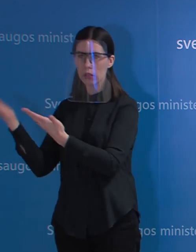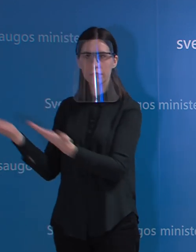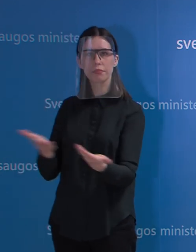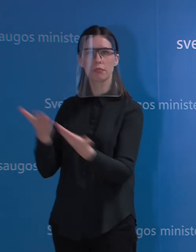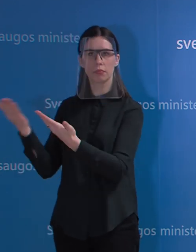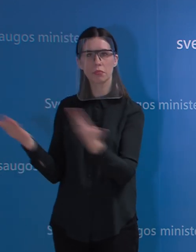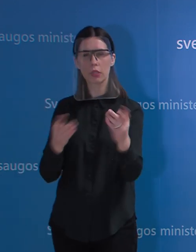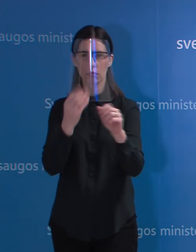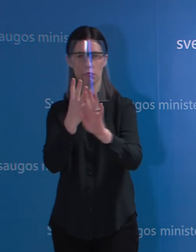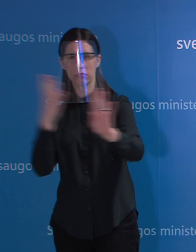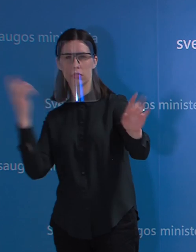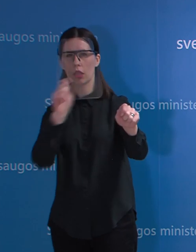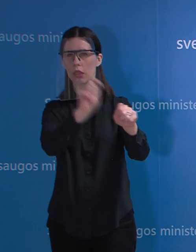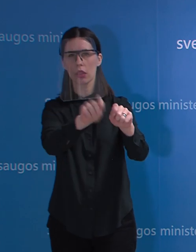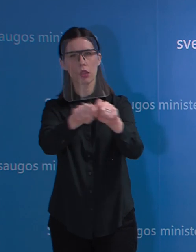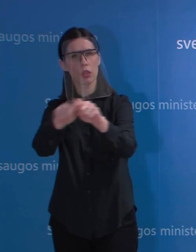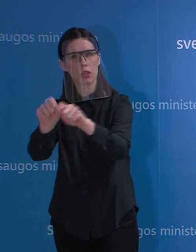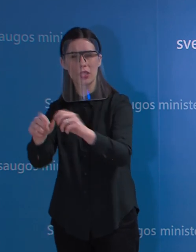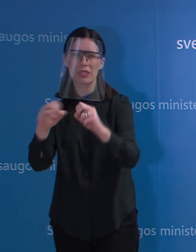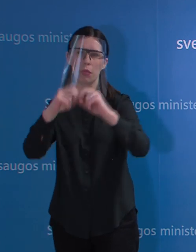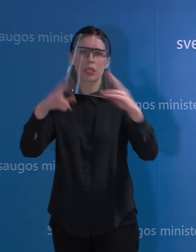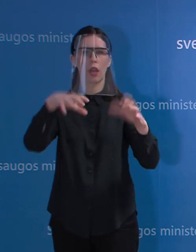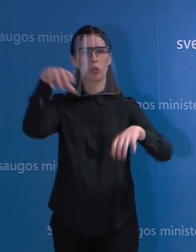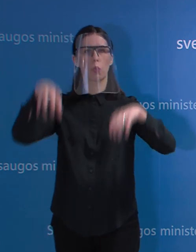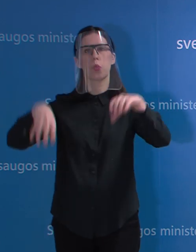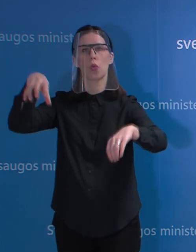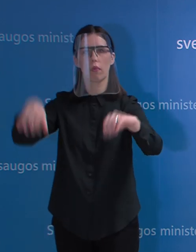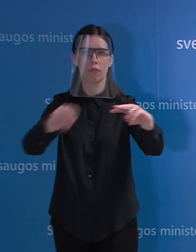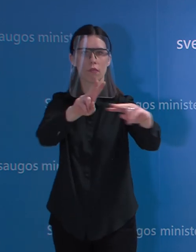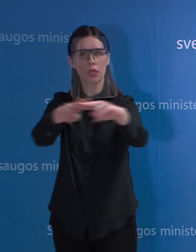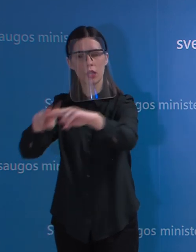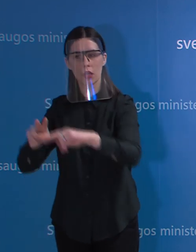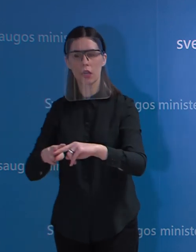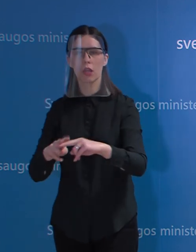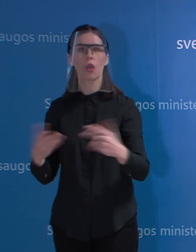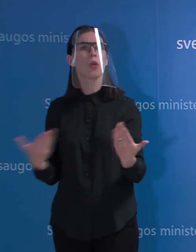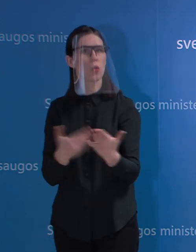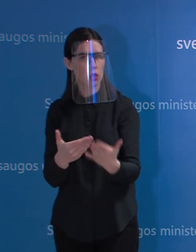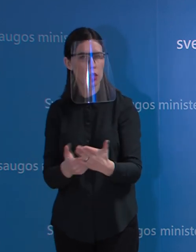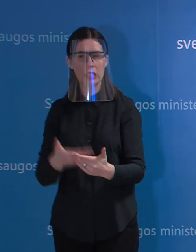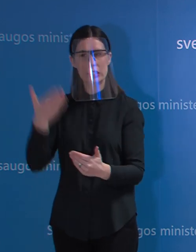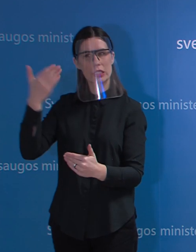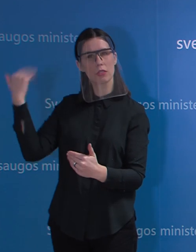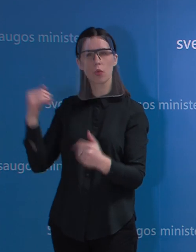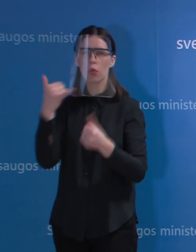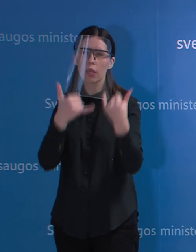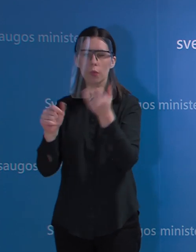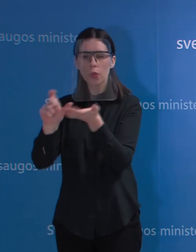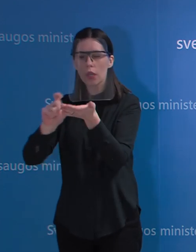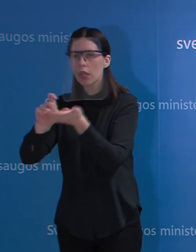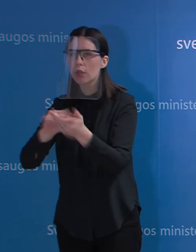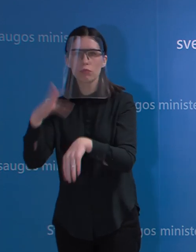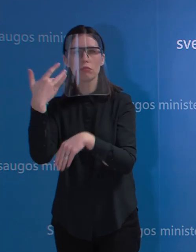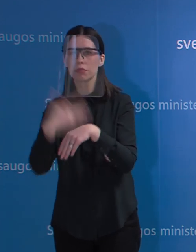nebuvo pakankamai reagentų, dabar jau jų yra, ir kol nebuvo išplėstos laboratorijų galimybės, nes